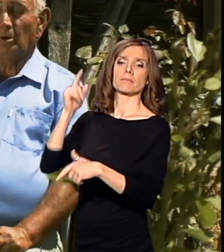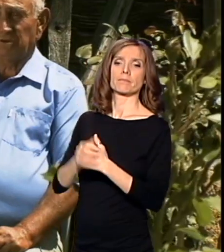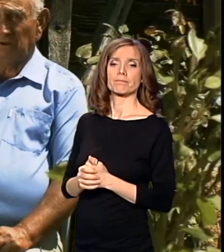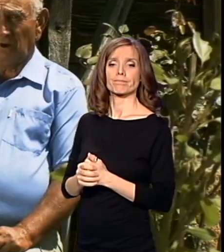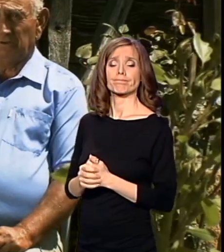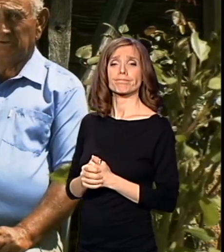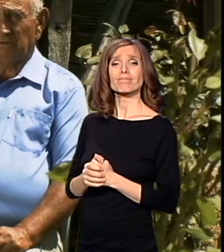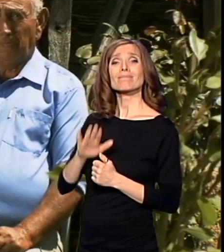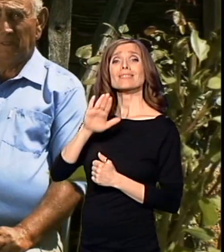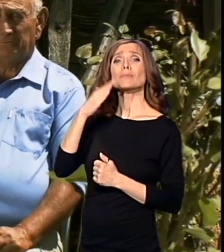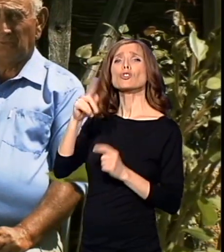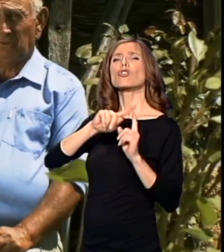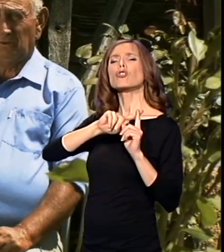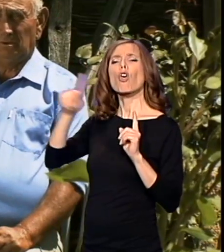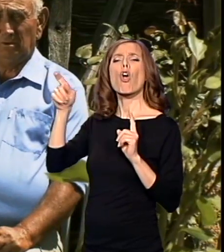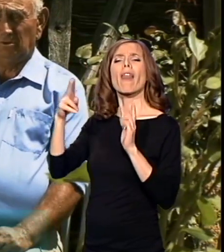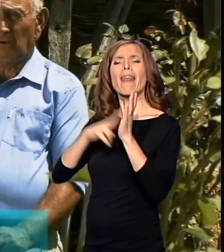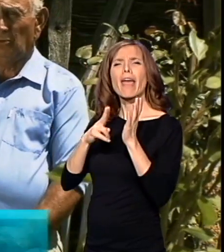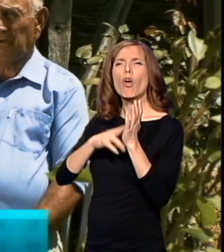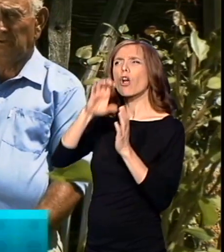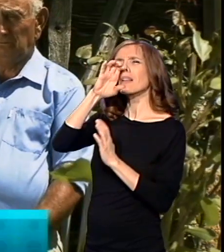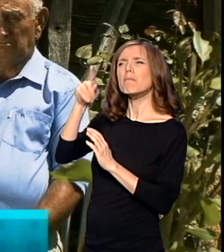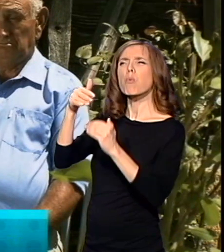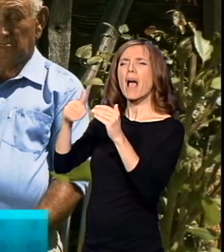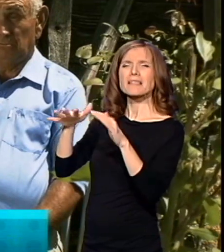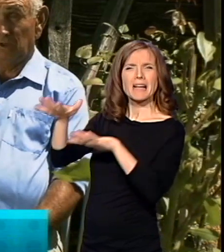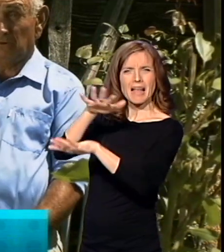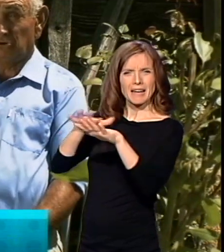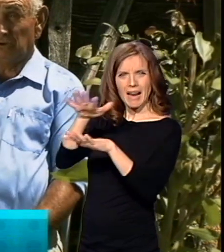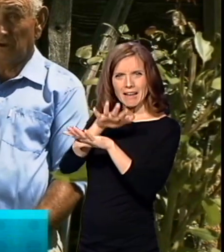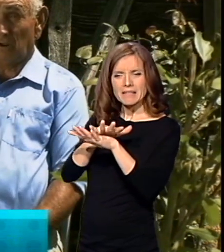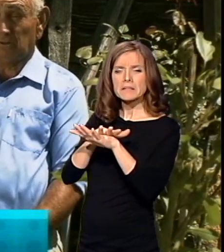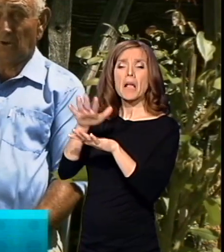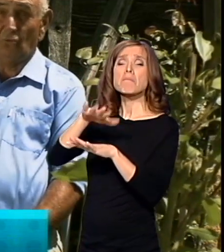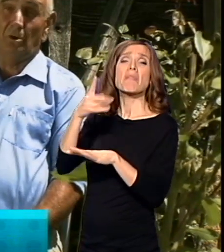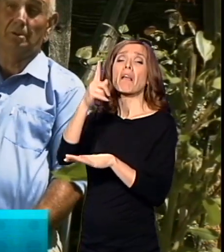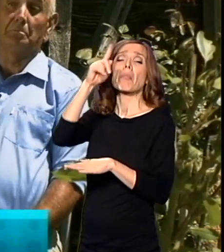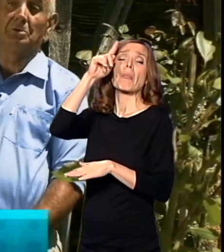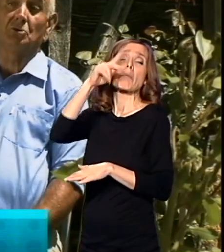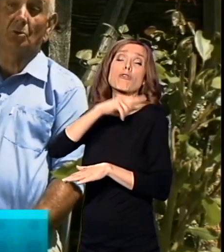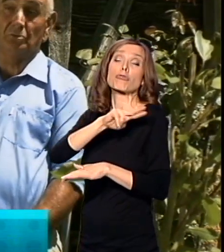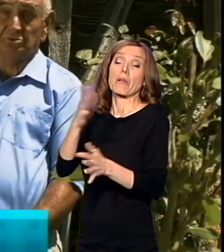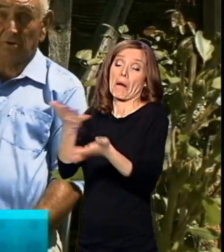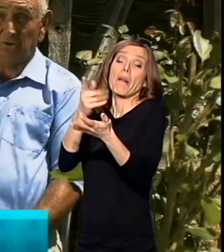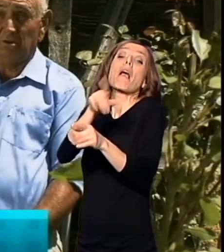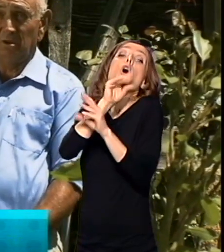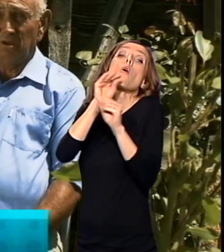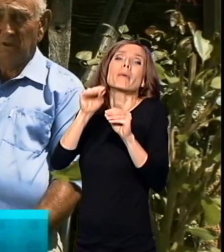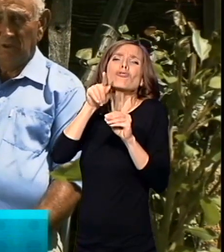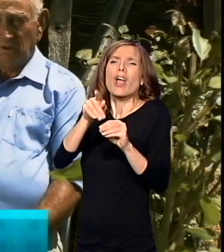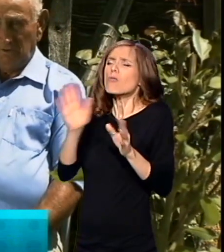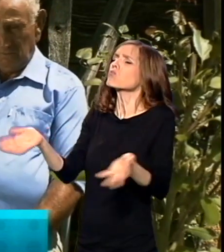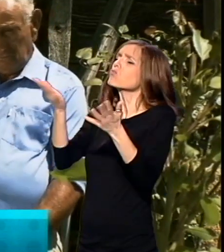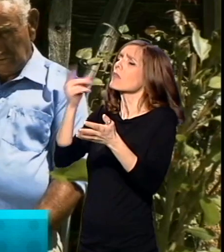tamo do Bugarske granice. I tamo neki nemački general, tako valjda pričaja ovi stariji,